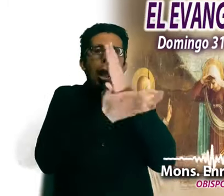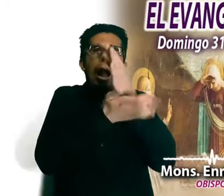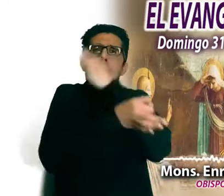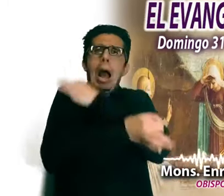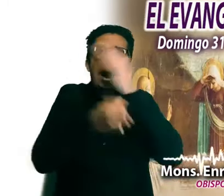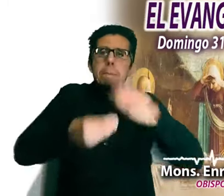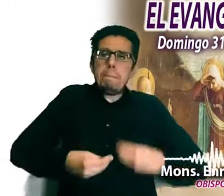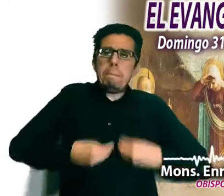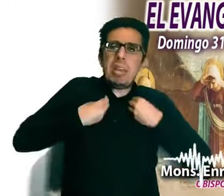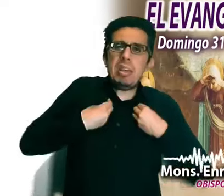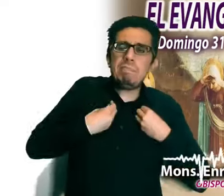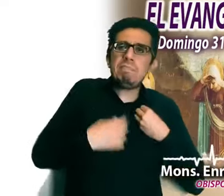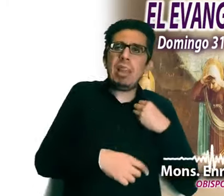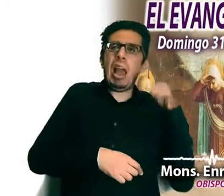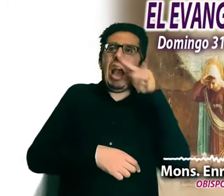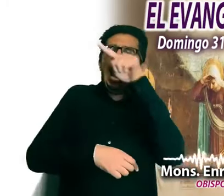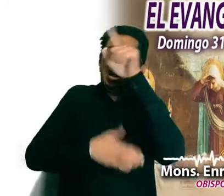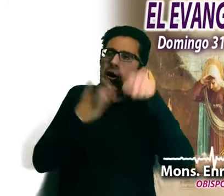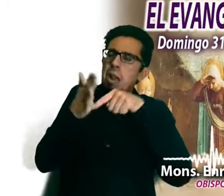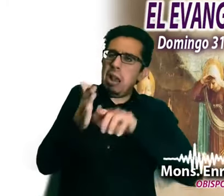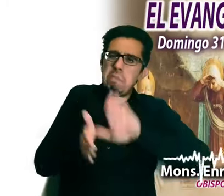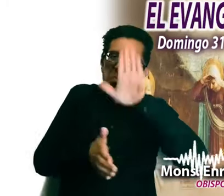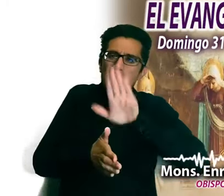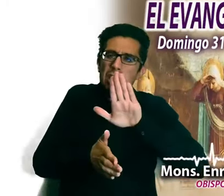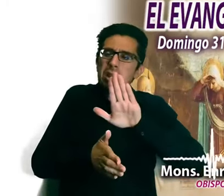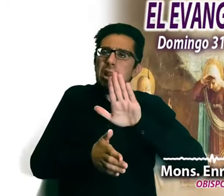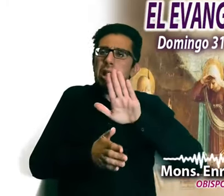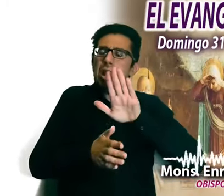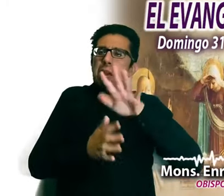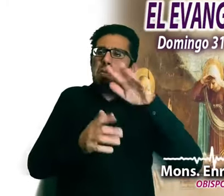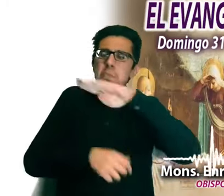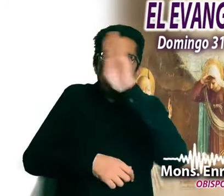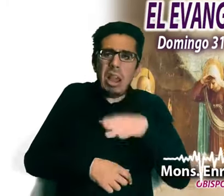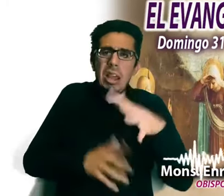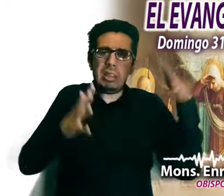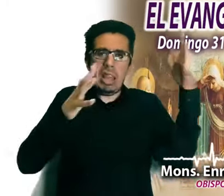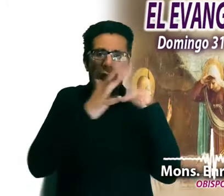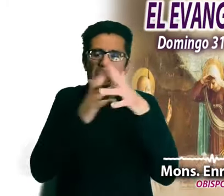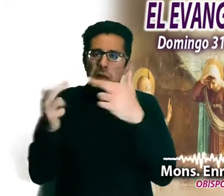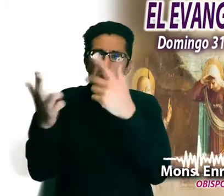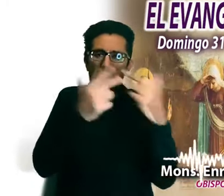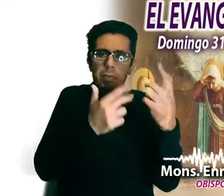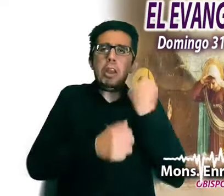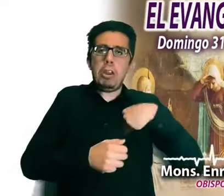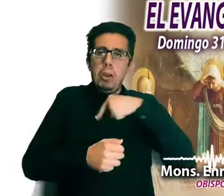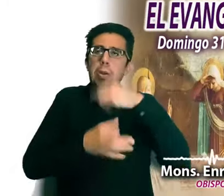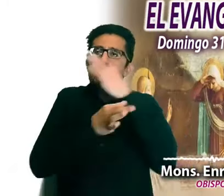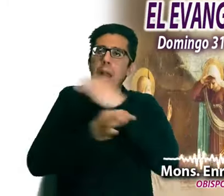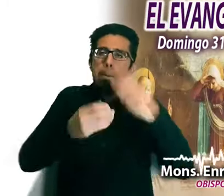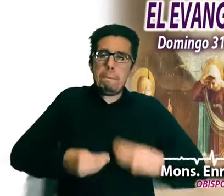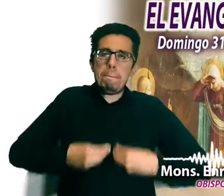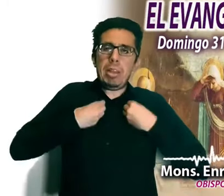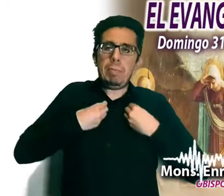allí donde parece que solo hay muerte, guerra y destrucción. Es el cambio que